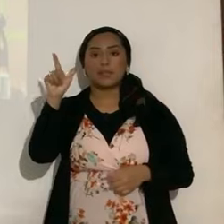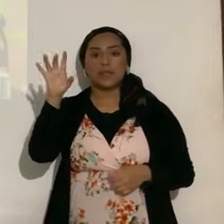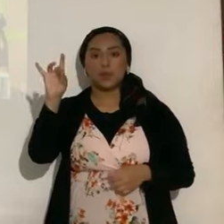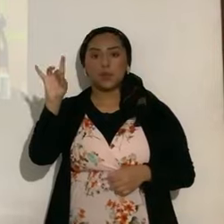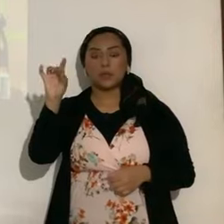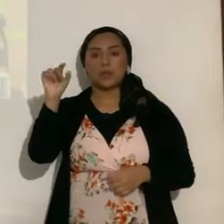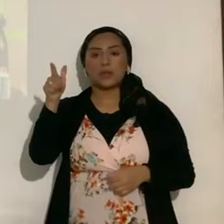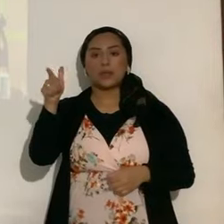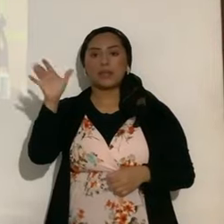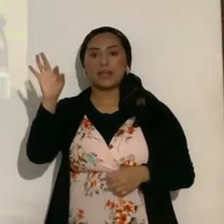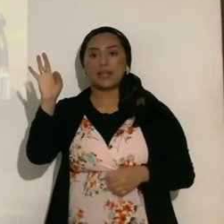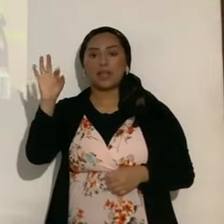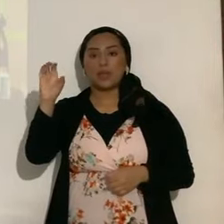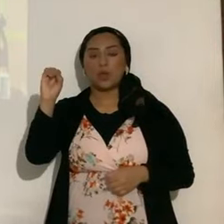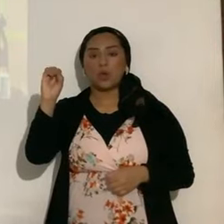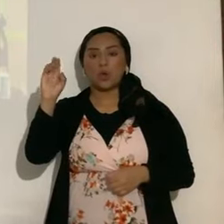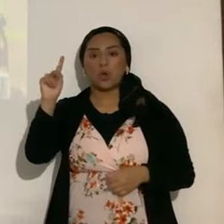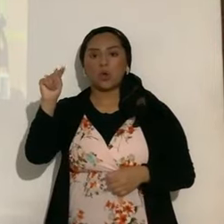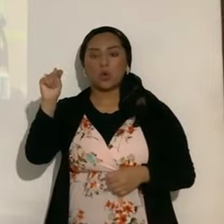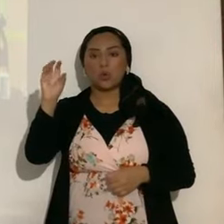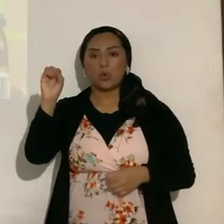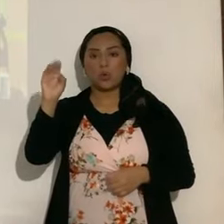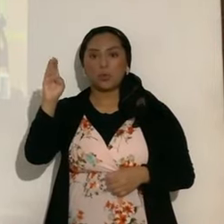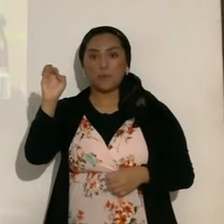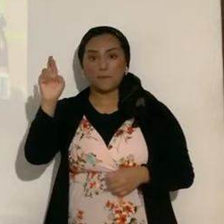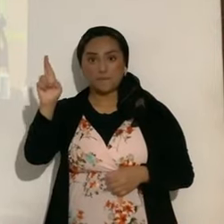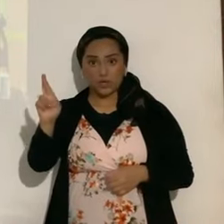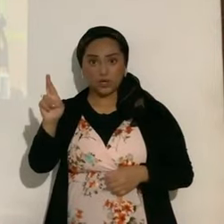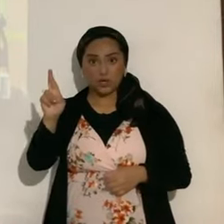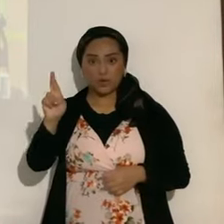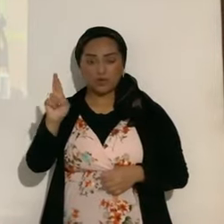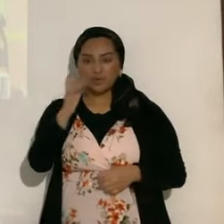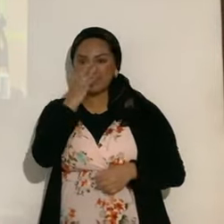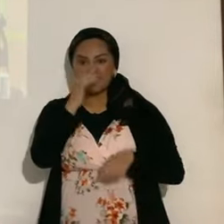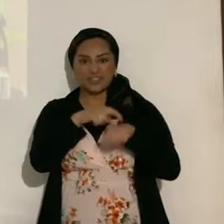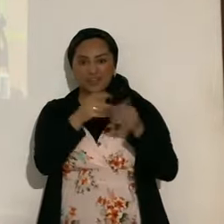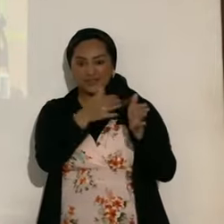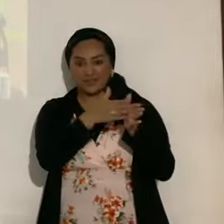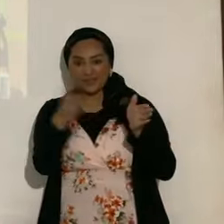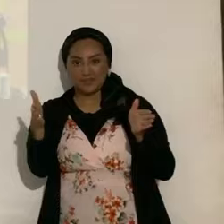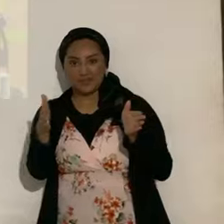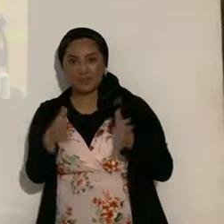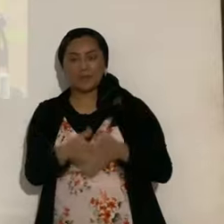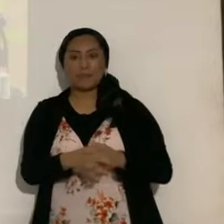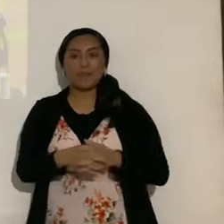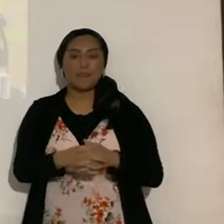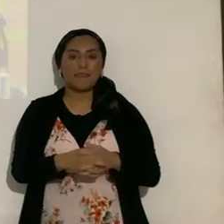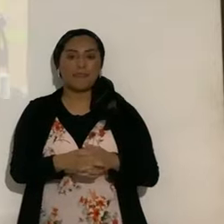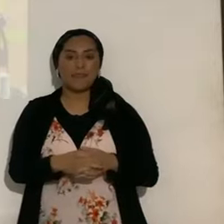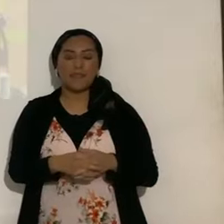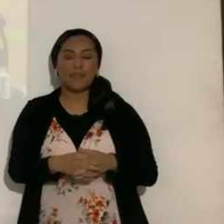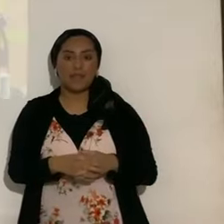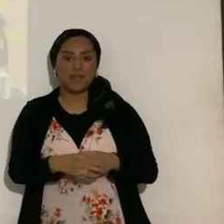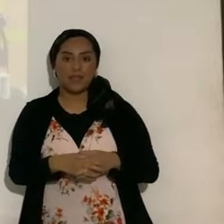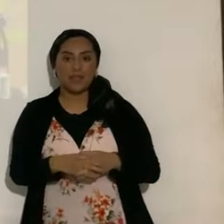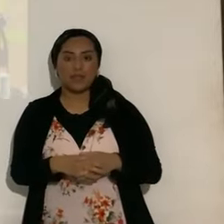29 de octubre, dan cuenta, prácticamente poco tiempo, del 2023, será un eclipse lunar